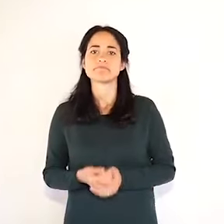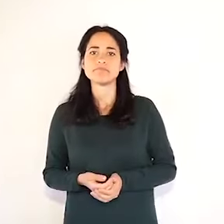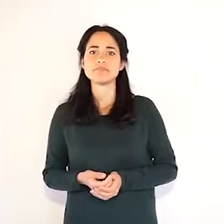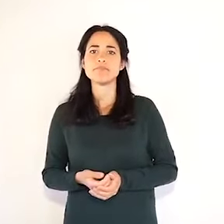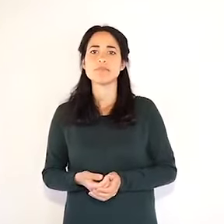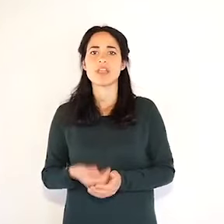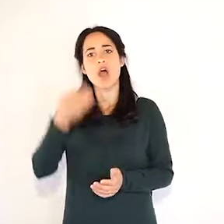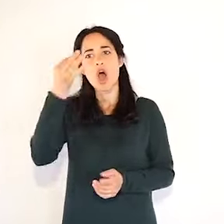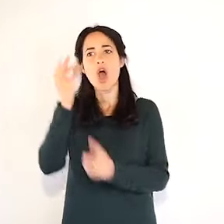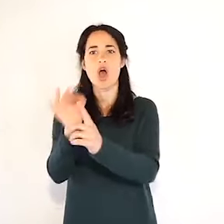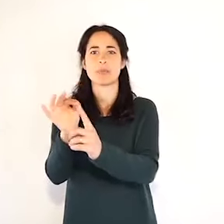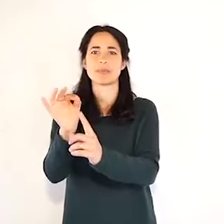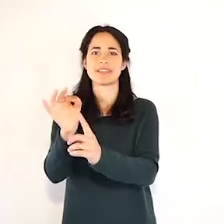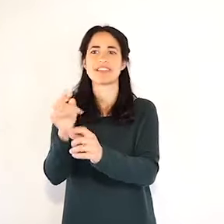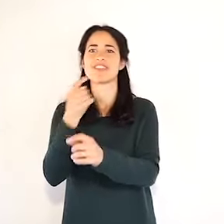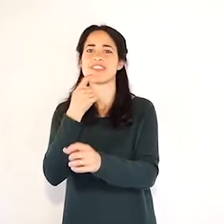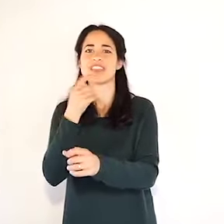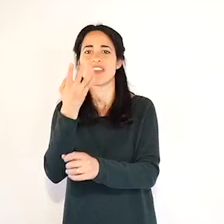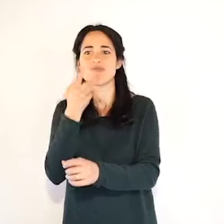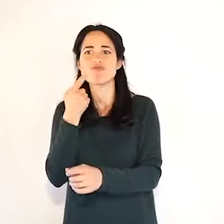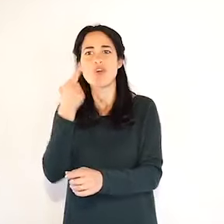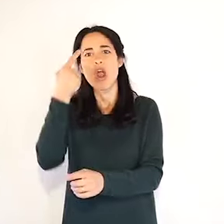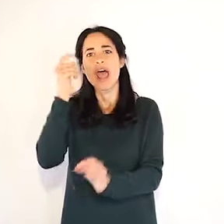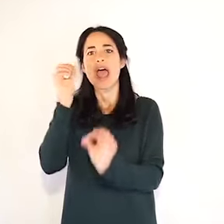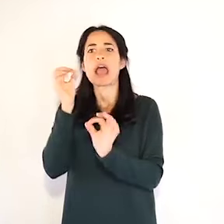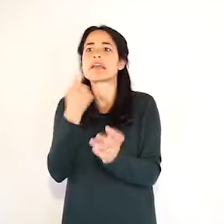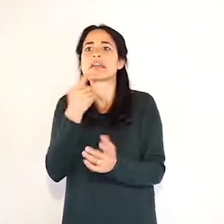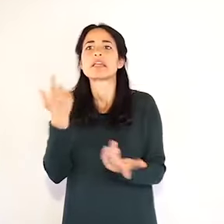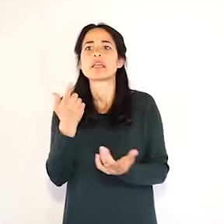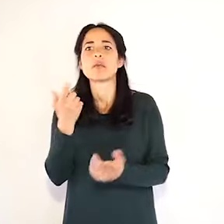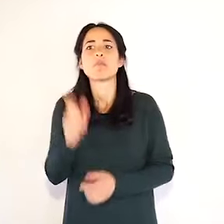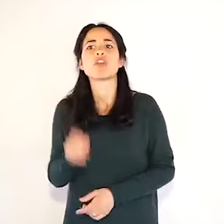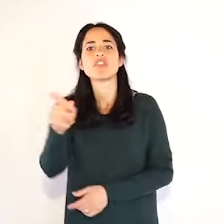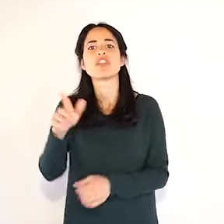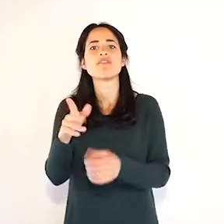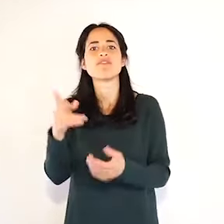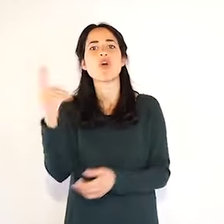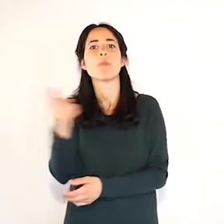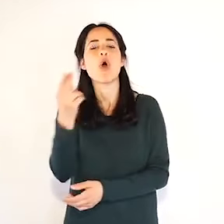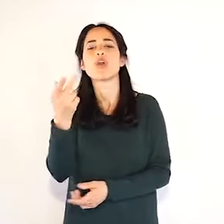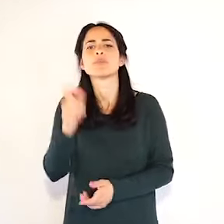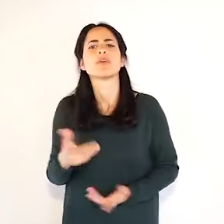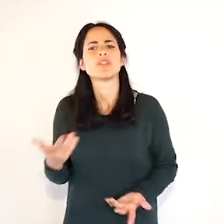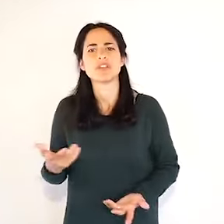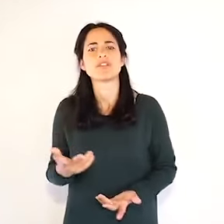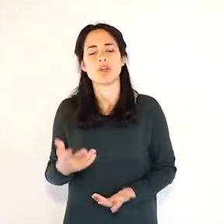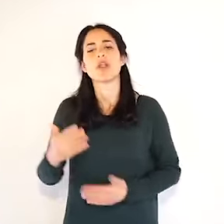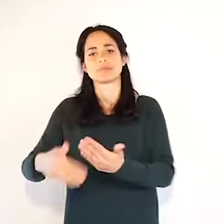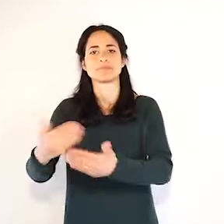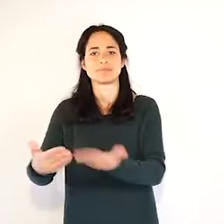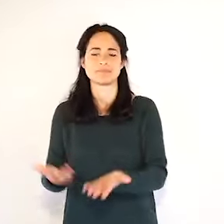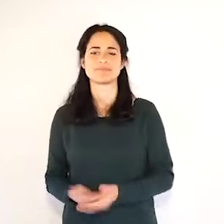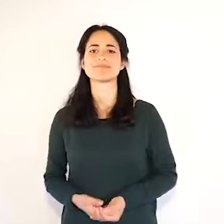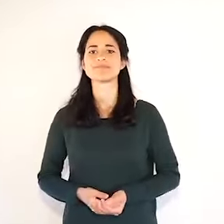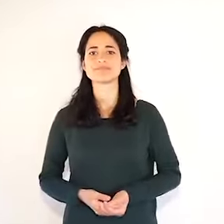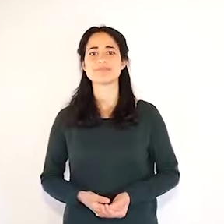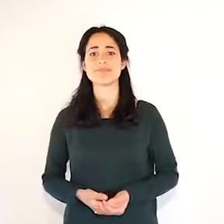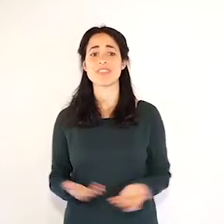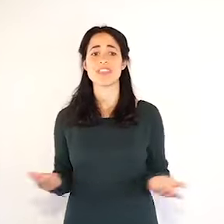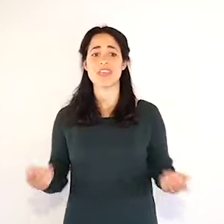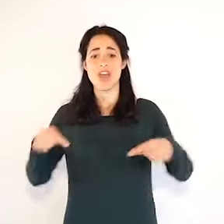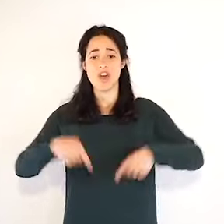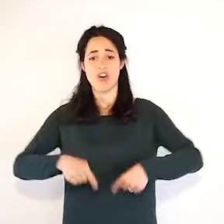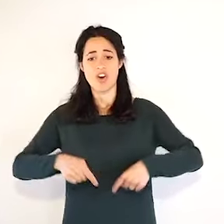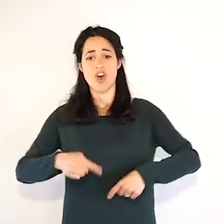Quindi i morti purtroppo anche oggi sono sostanzialmente quelli che